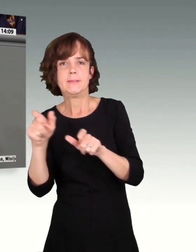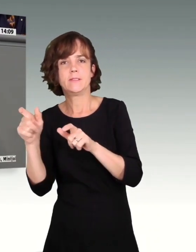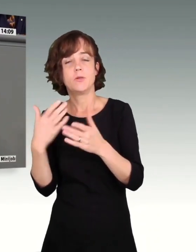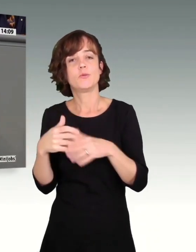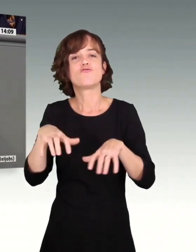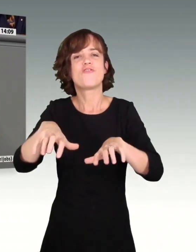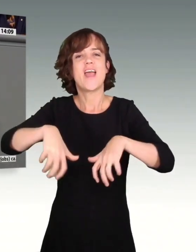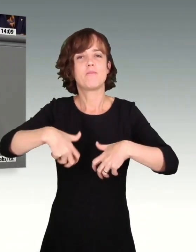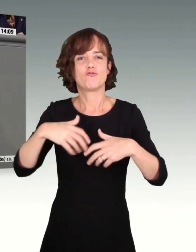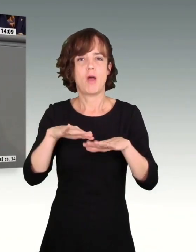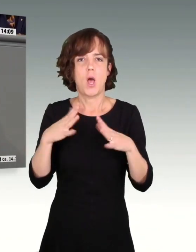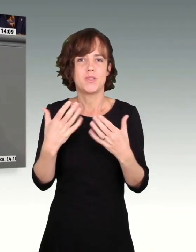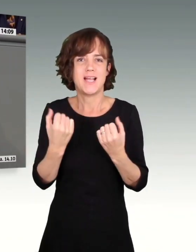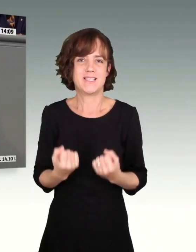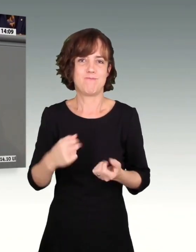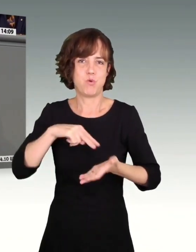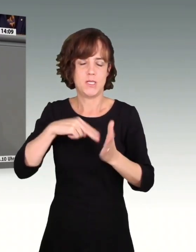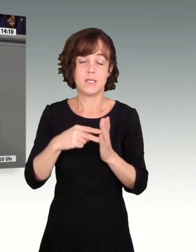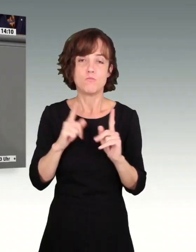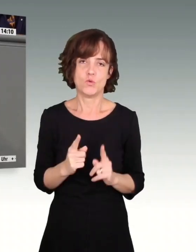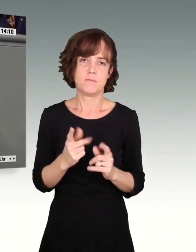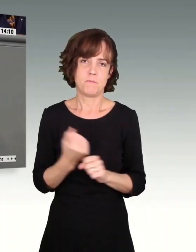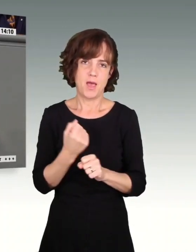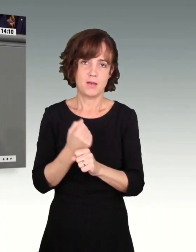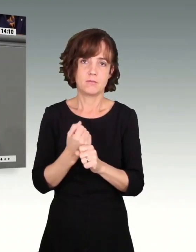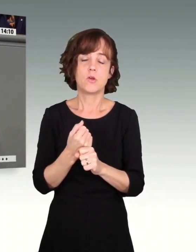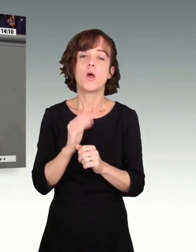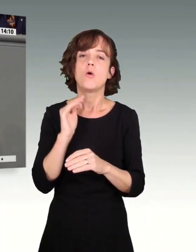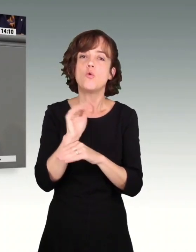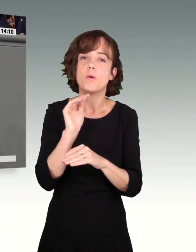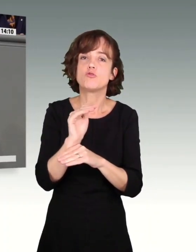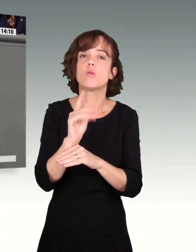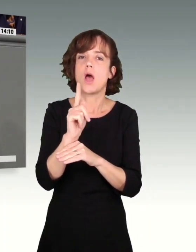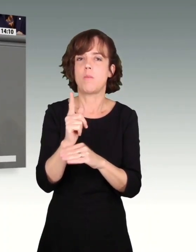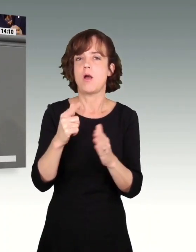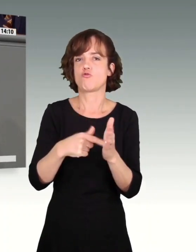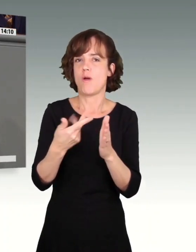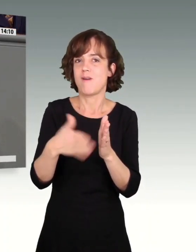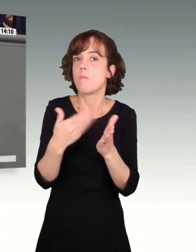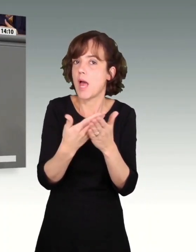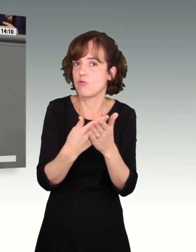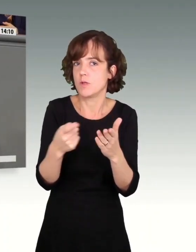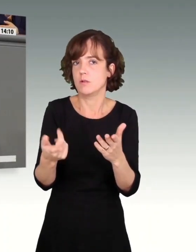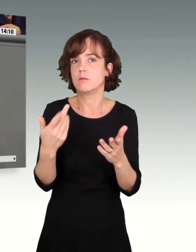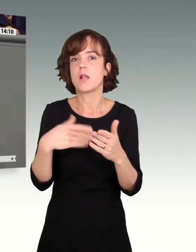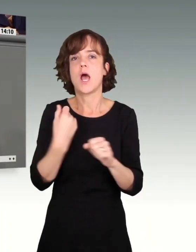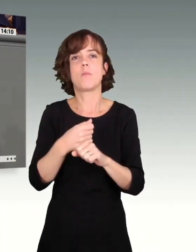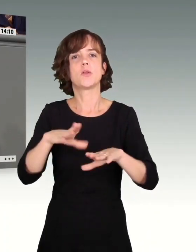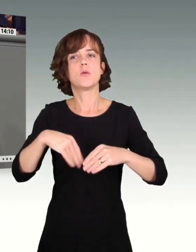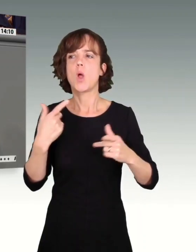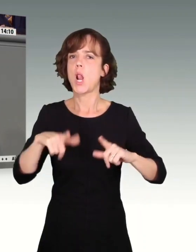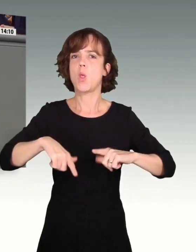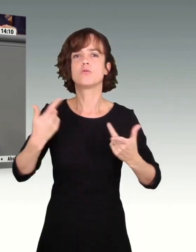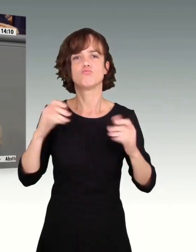unausweichlich für die nächsten Jahre. Steuerfreie Überstunden könnten ein Beitrag dazu sein, dass Arbeitnehmer wieder mehr Lust haben